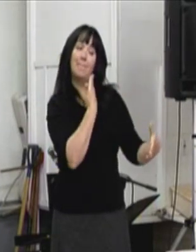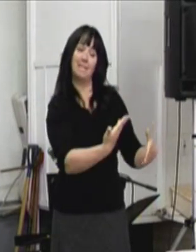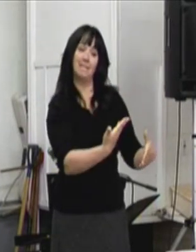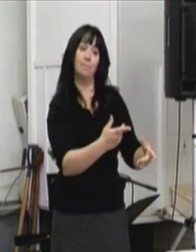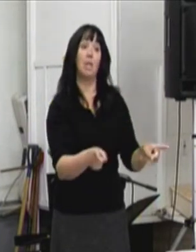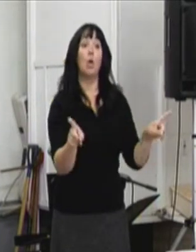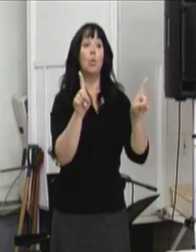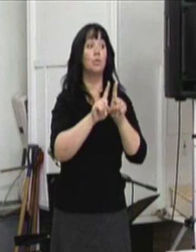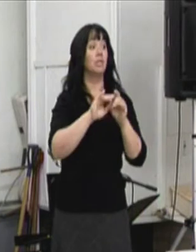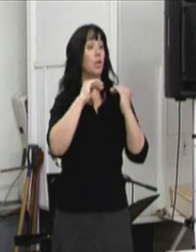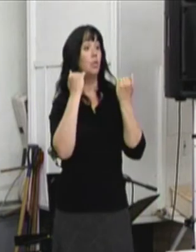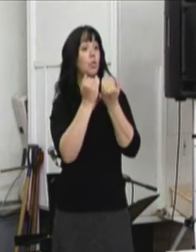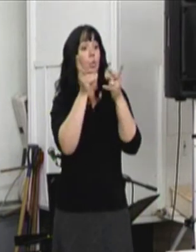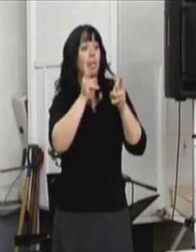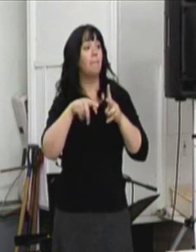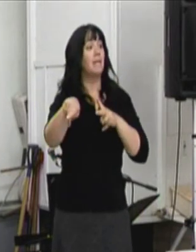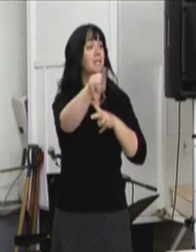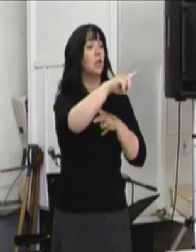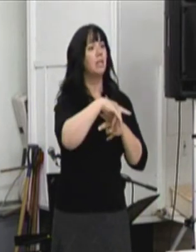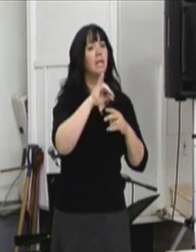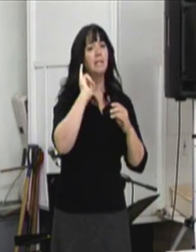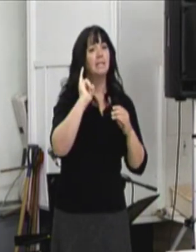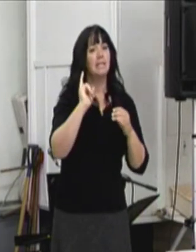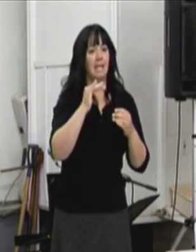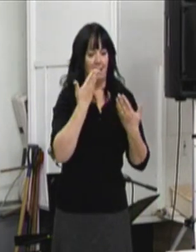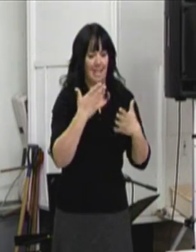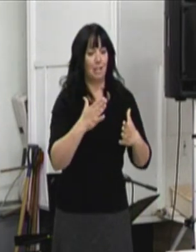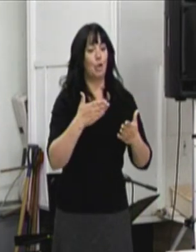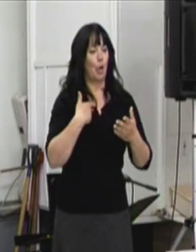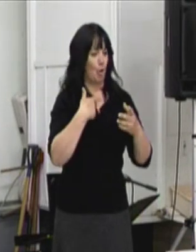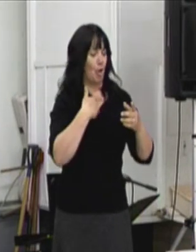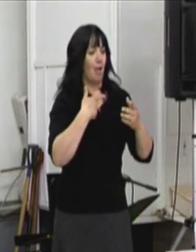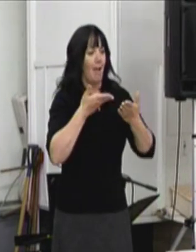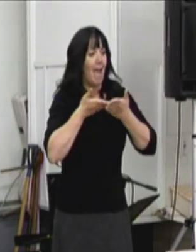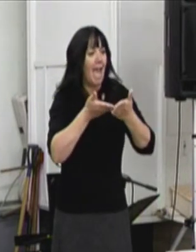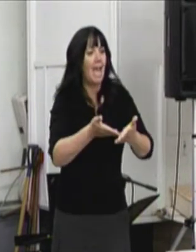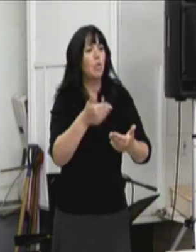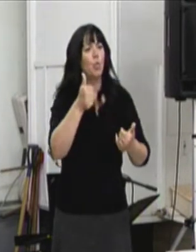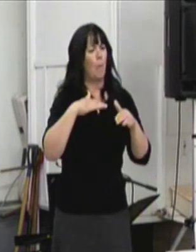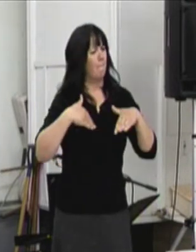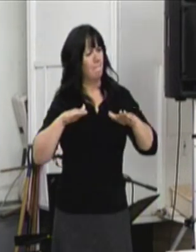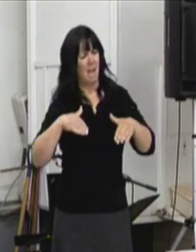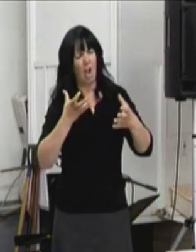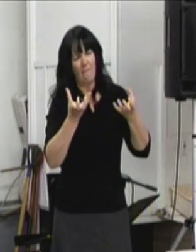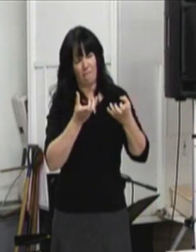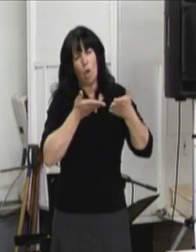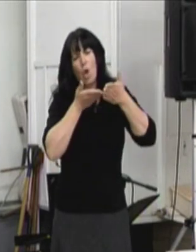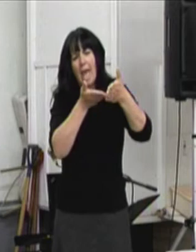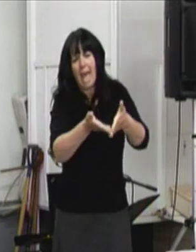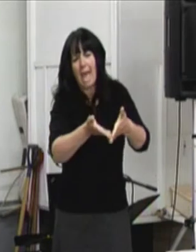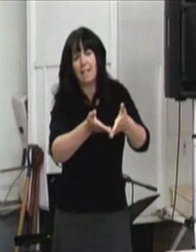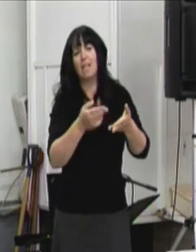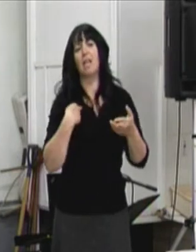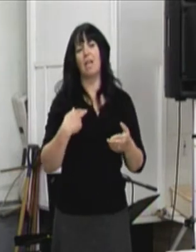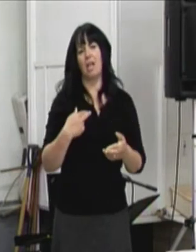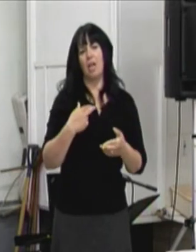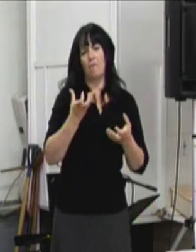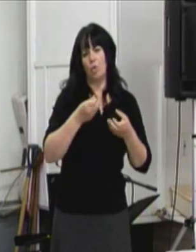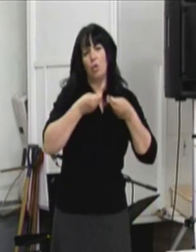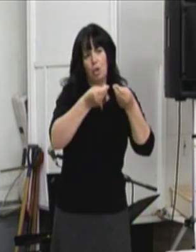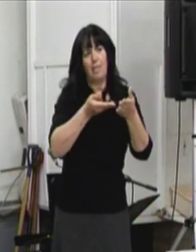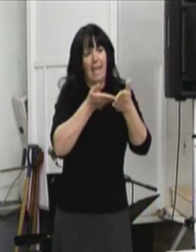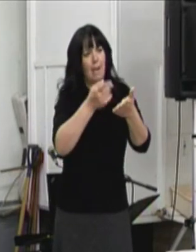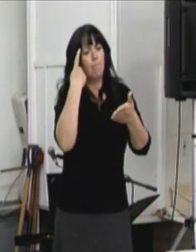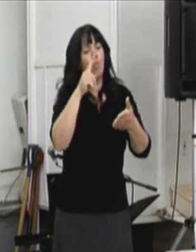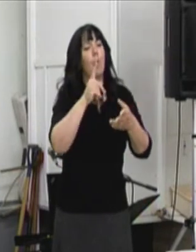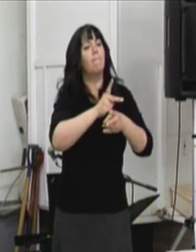les personnes qui ont eu ou qui auront besoin d'aide et d'appui dans leur communauté pour mener un jour leurs projets de vie.